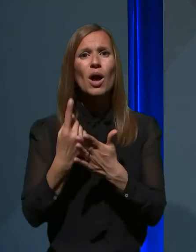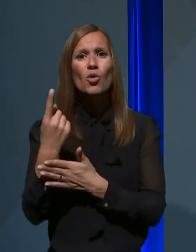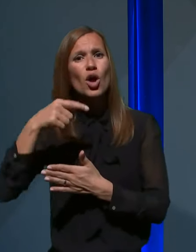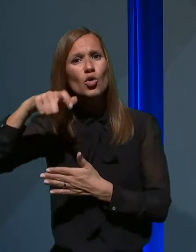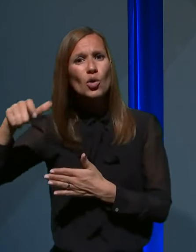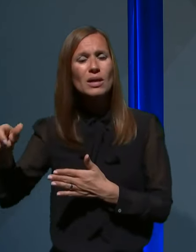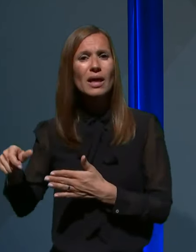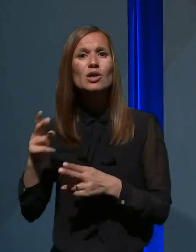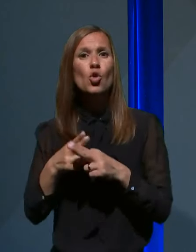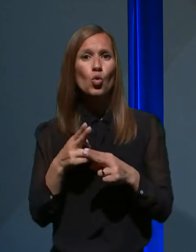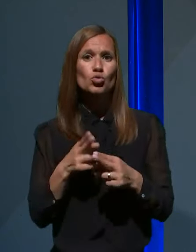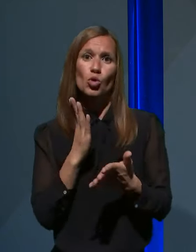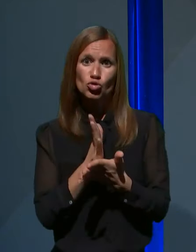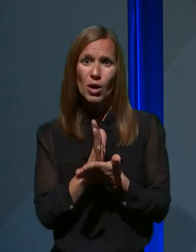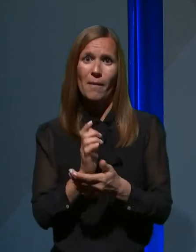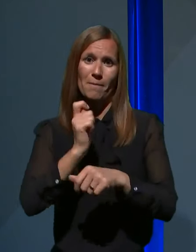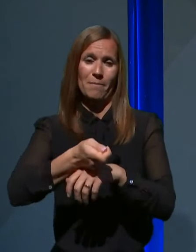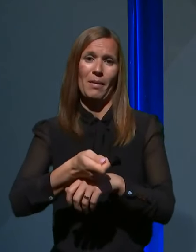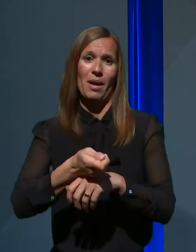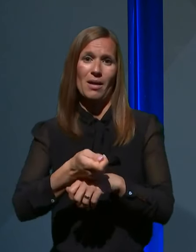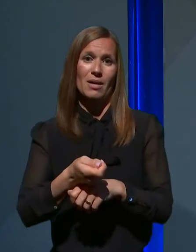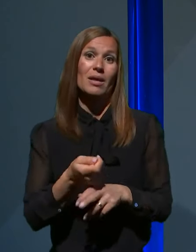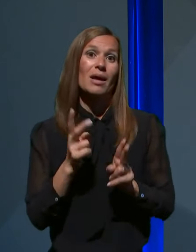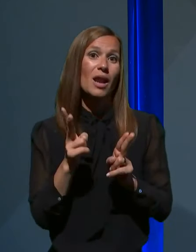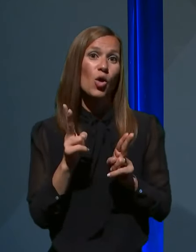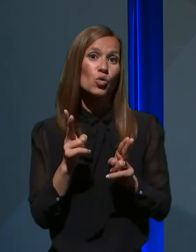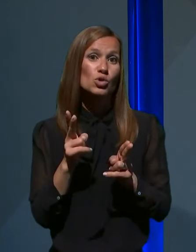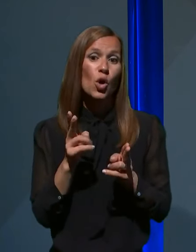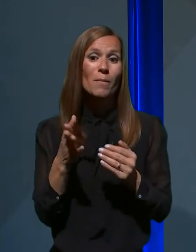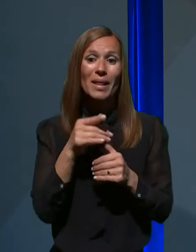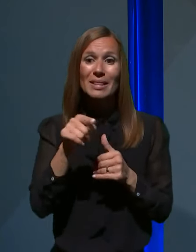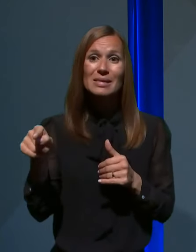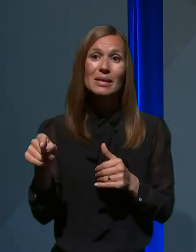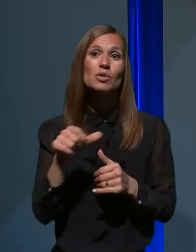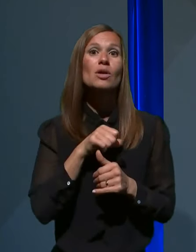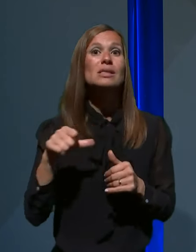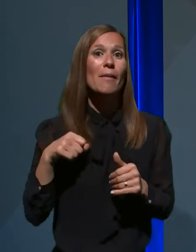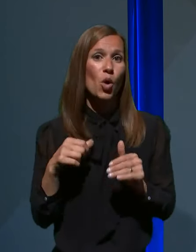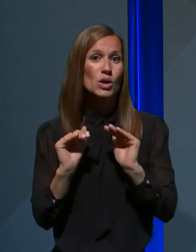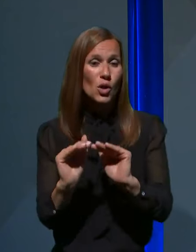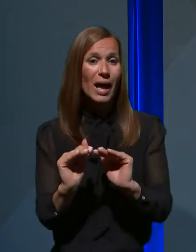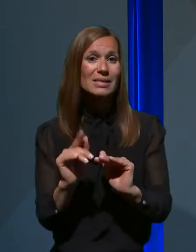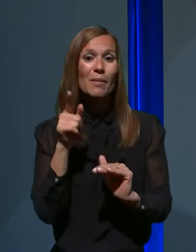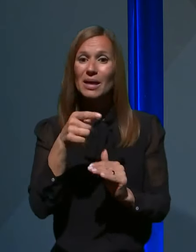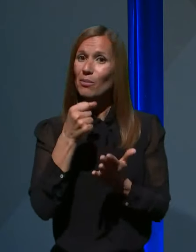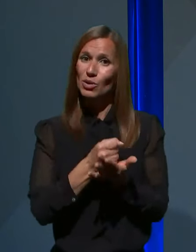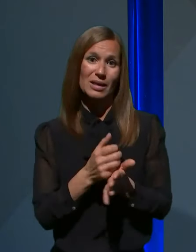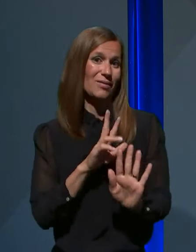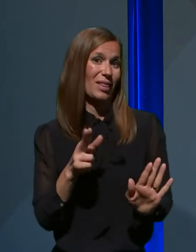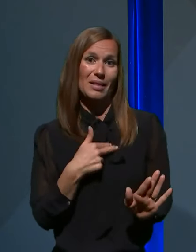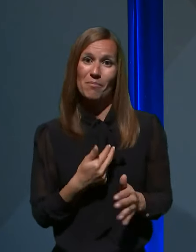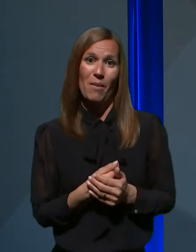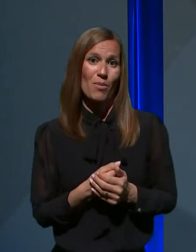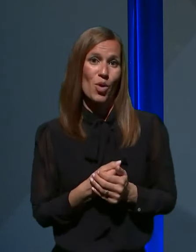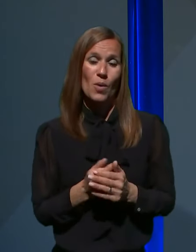okužbo že preboleli, lahko so med tistimi, ki so bili v samoizolaciji, pa te potrditve nimamo. Na drugi strani